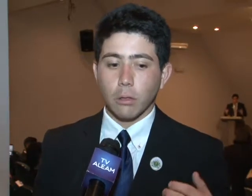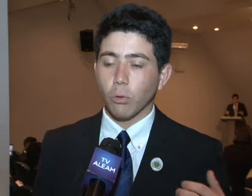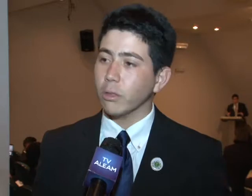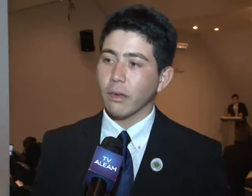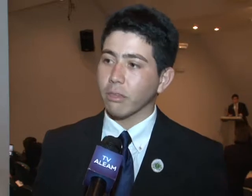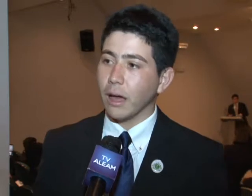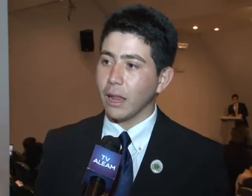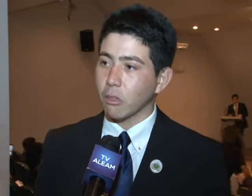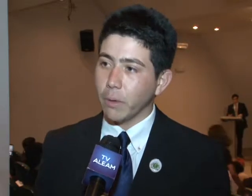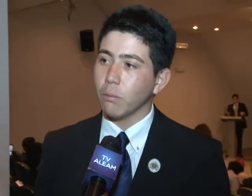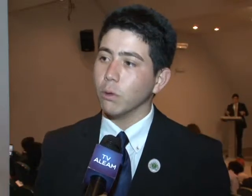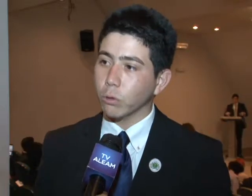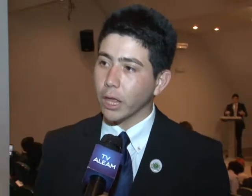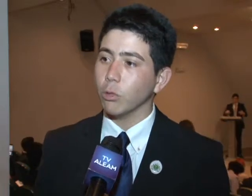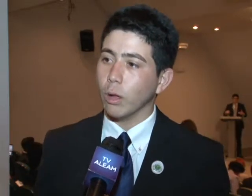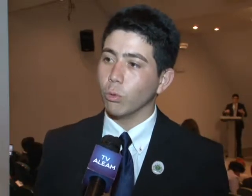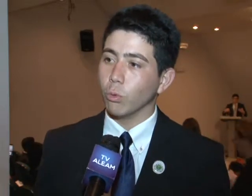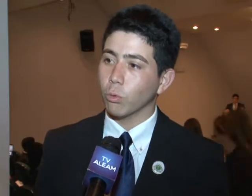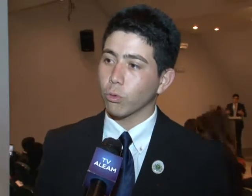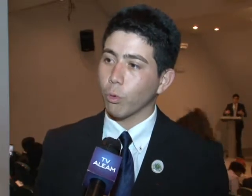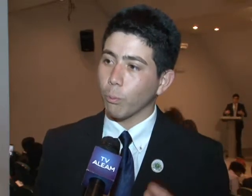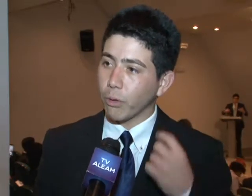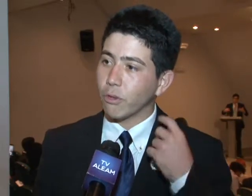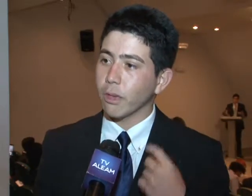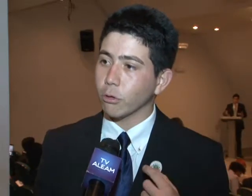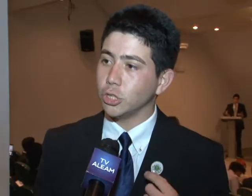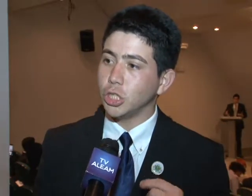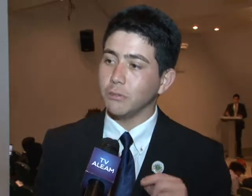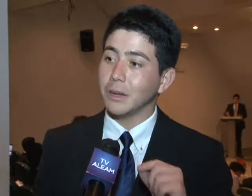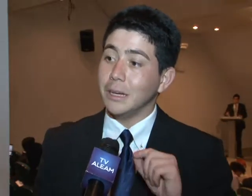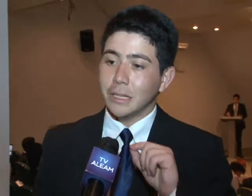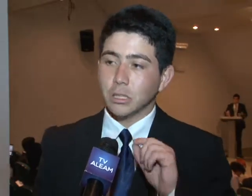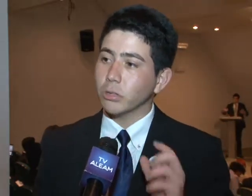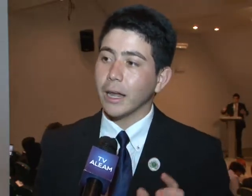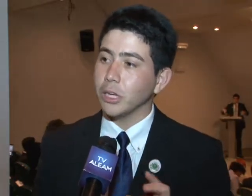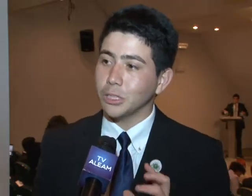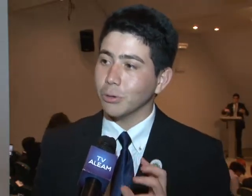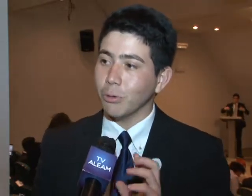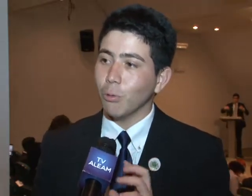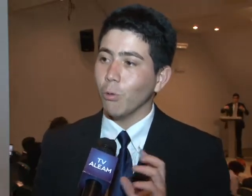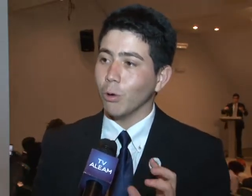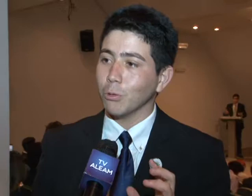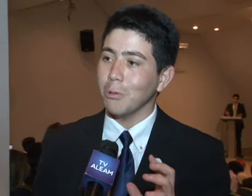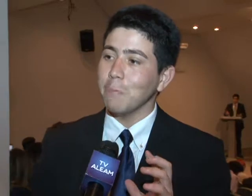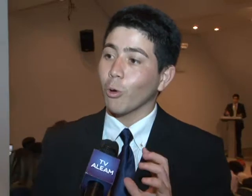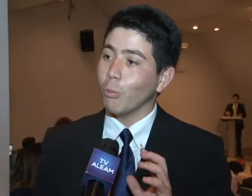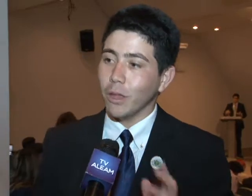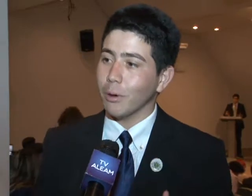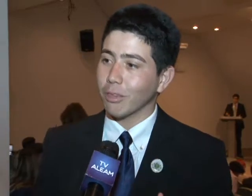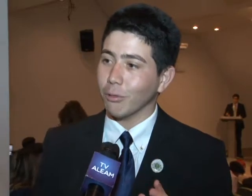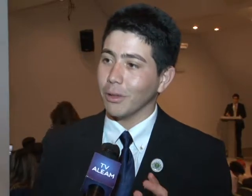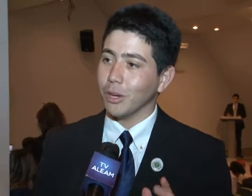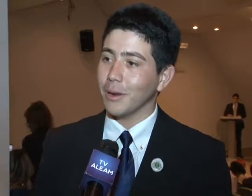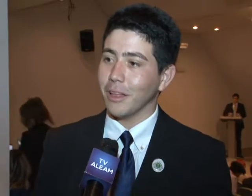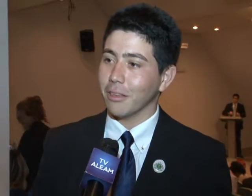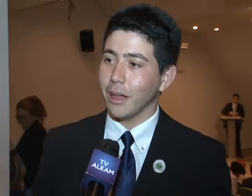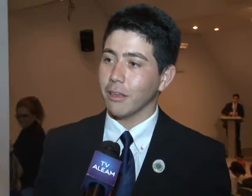todas as salas, mesmo não tendo alunos com deficiência auditiva, estão interagindo um com o outro com libras, com linguagem brasileira e sinais.